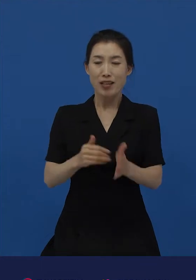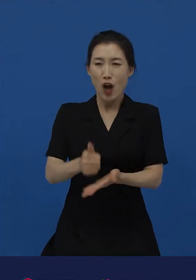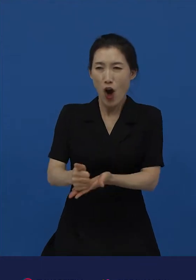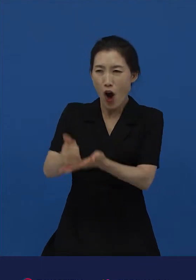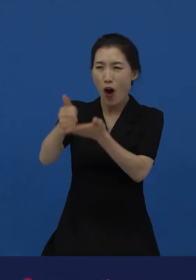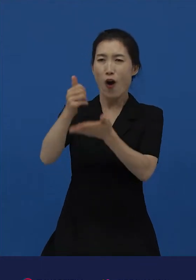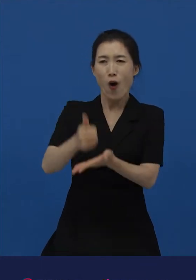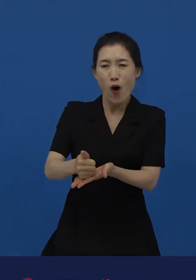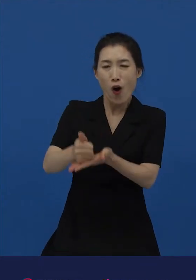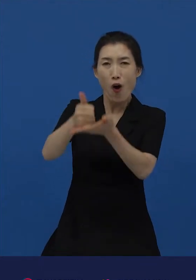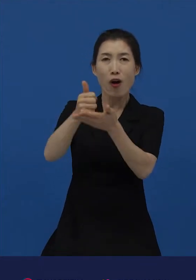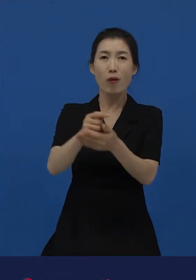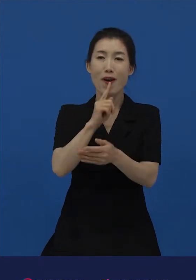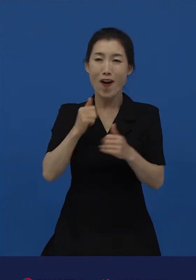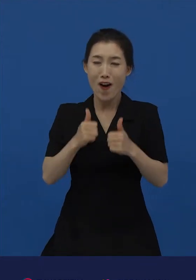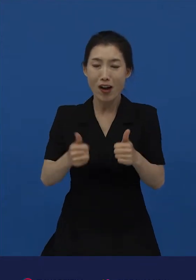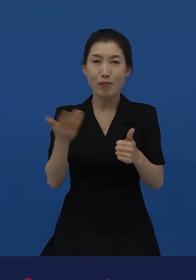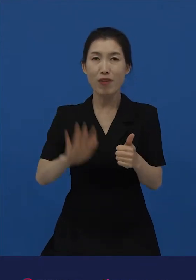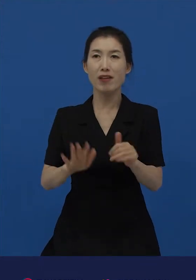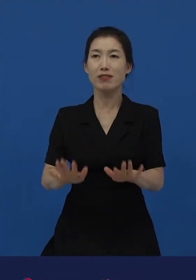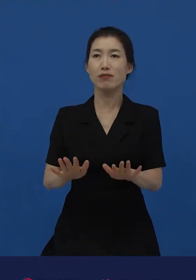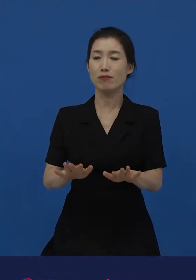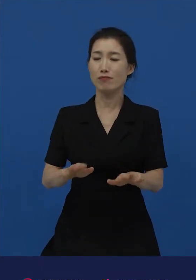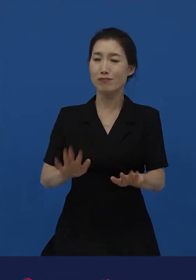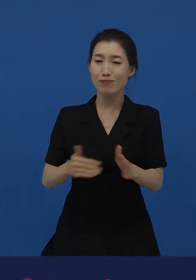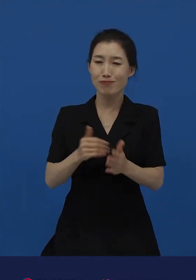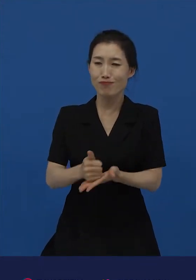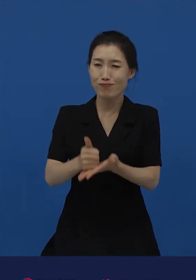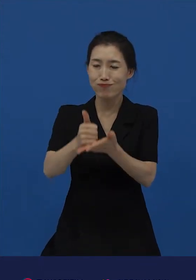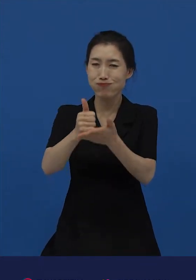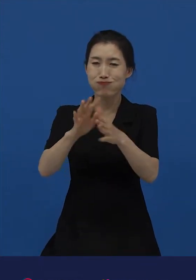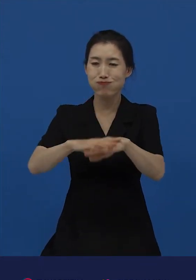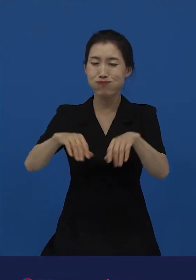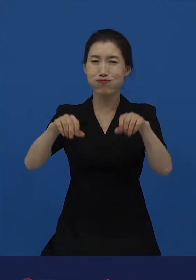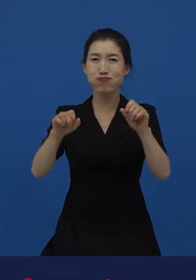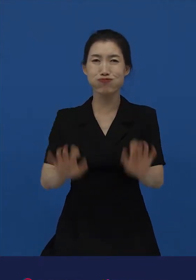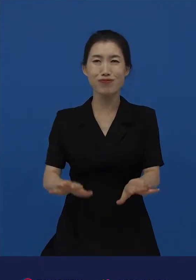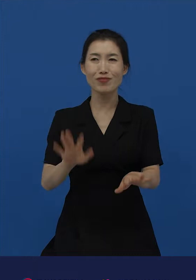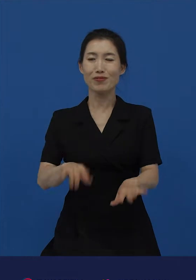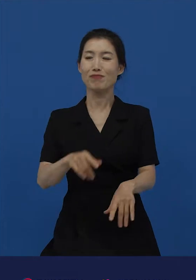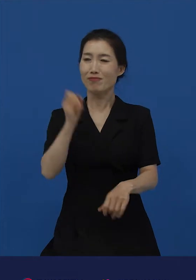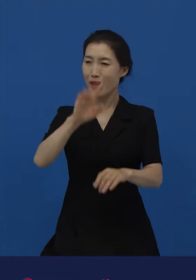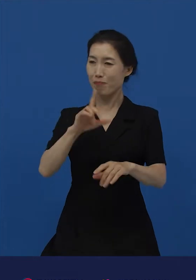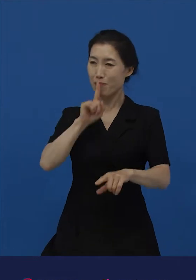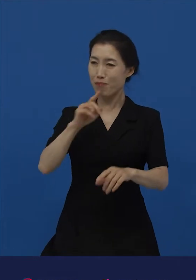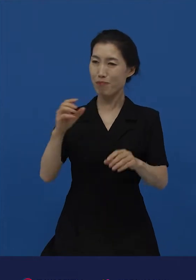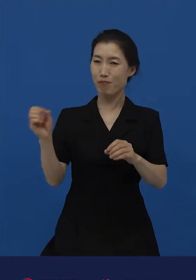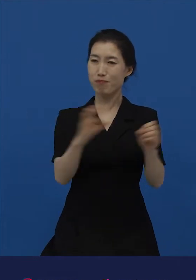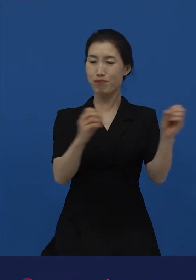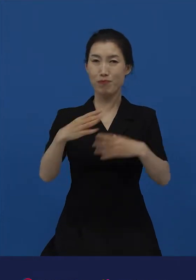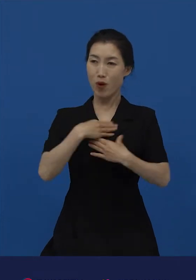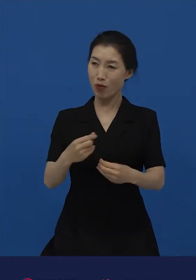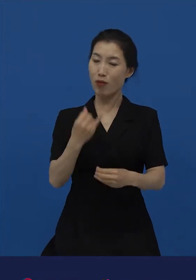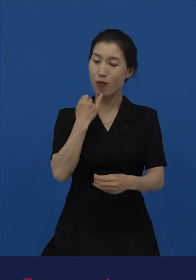것이 억울하기도 한 듯한 그런 표정과 말투로 말입니다. 그리고 이번에는 작가의 동생에게